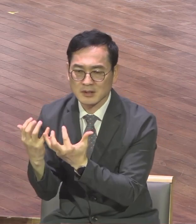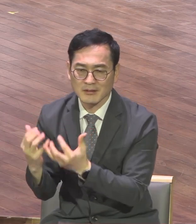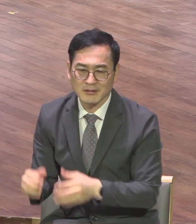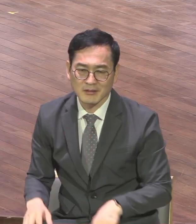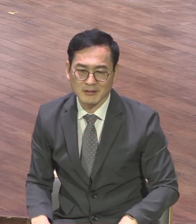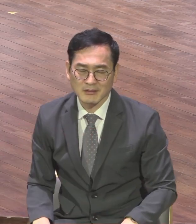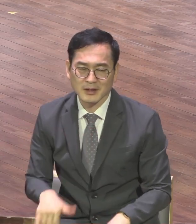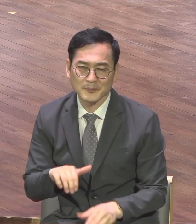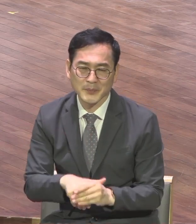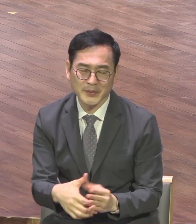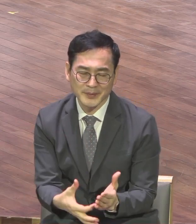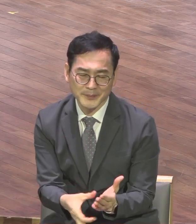원내대표부터 다 왔어요